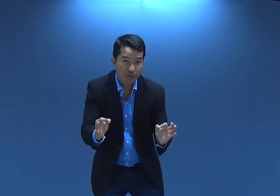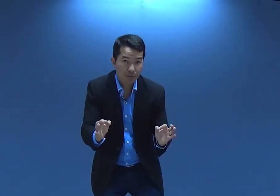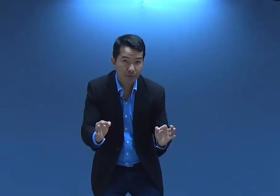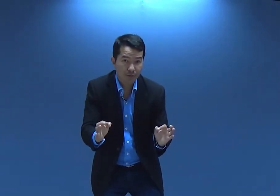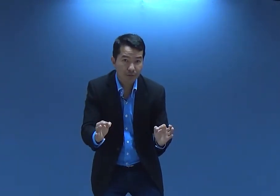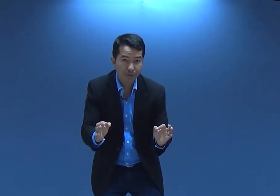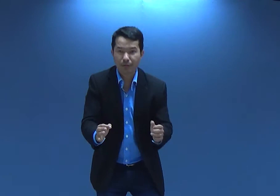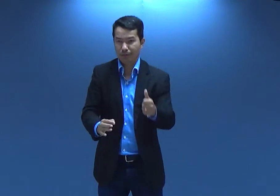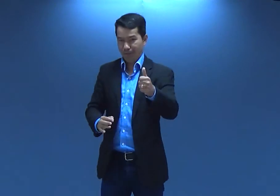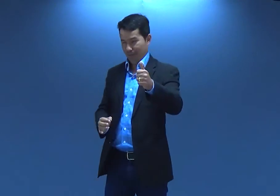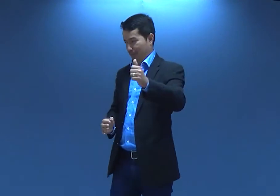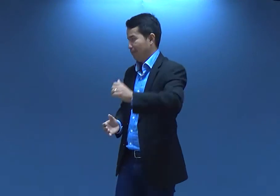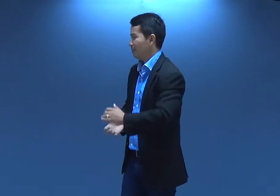certo? Você? Tudo bem?